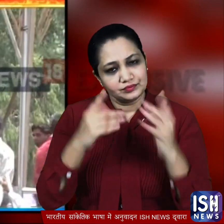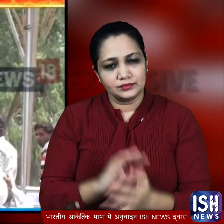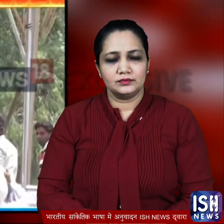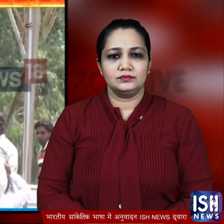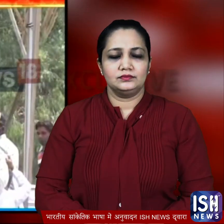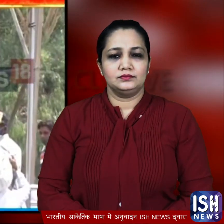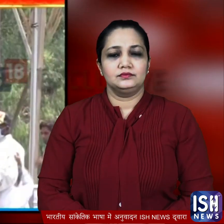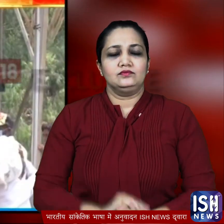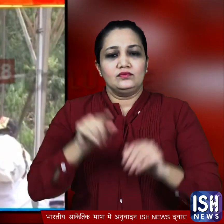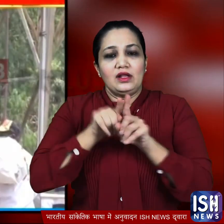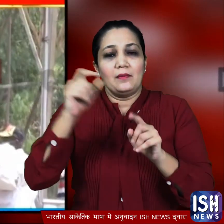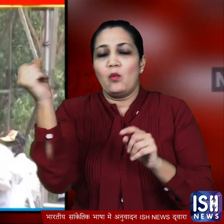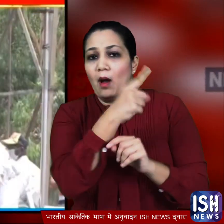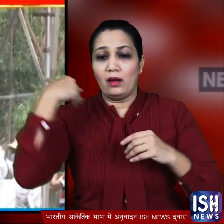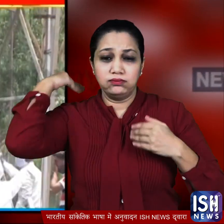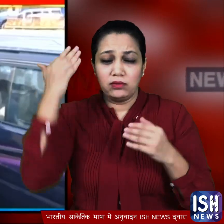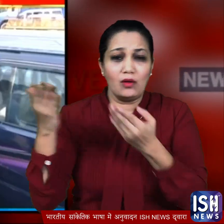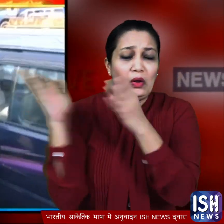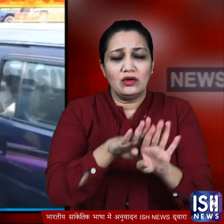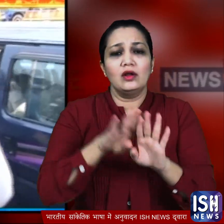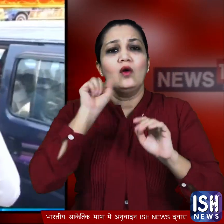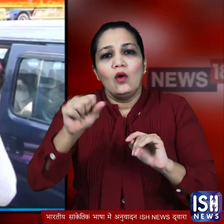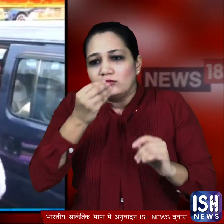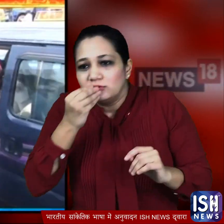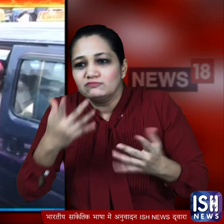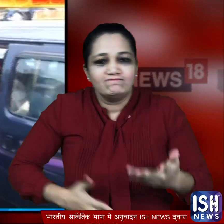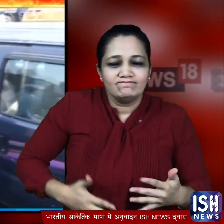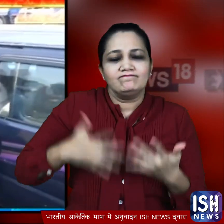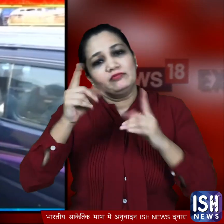ये मजदूर एक महीने के लॉकडाउन के बाद रोजी रोटी की तलाश में फिर से दिल्ली लोटे है